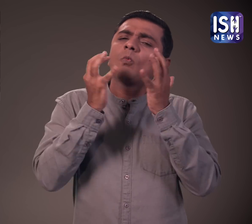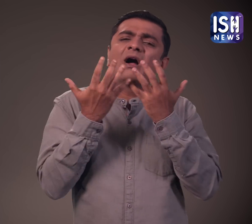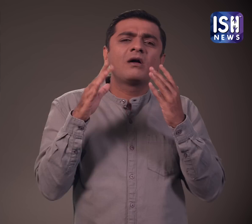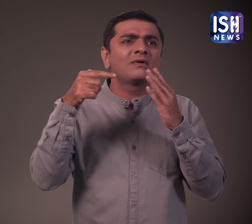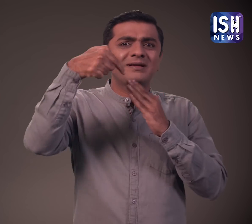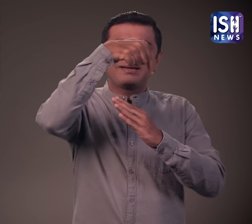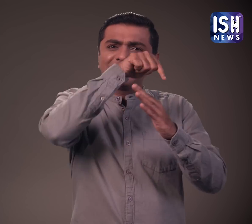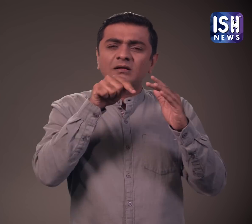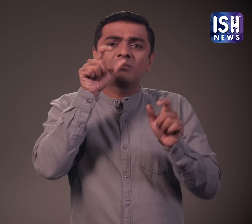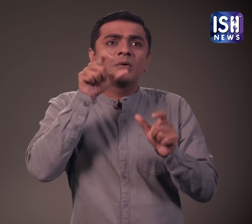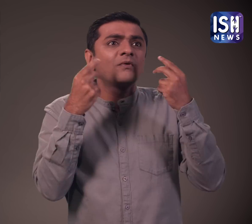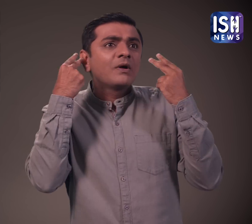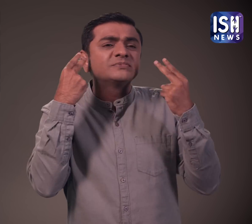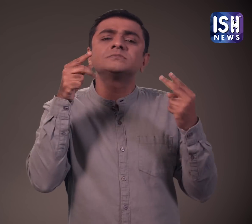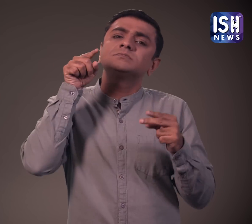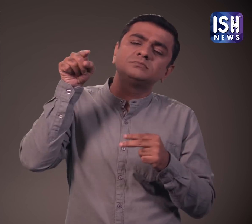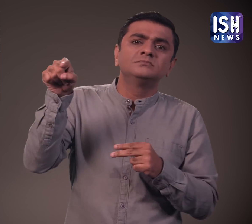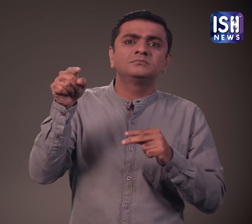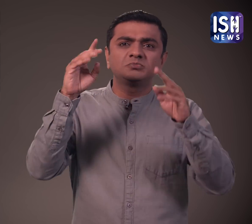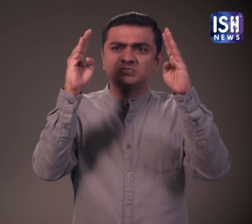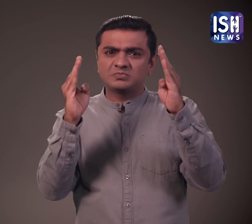संग्राले में विभिन अंतराश्यों हस्तियों की मूर्तिया भी है